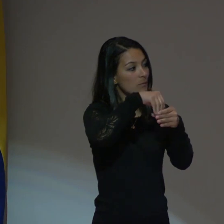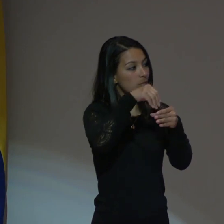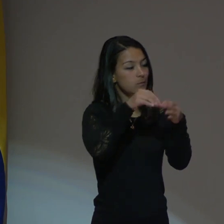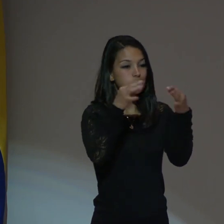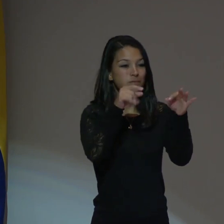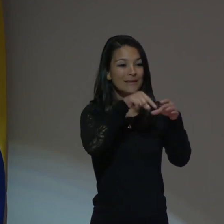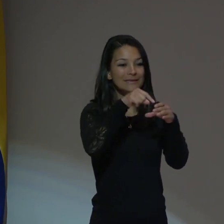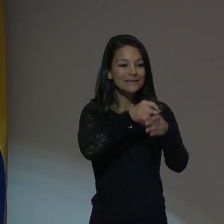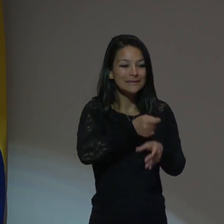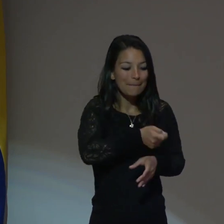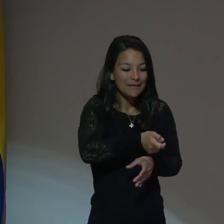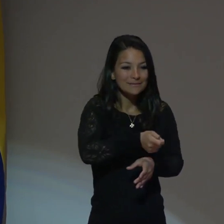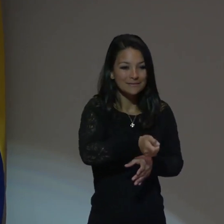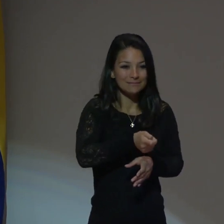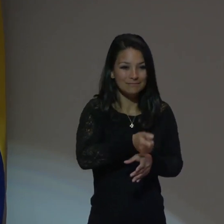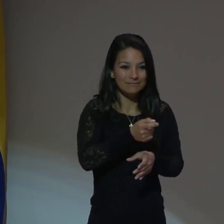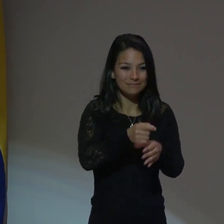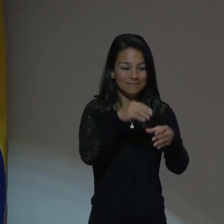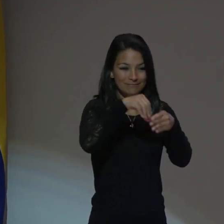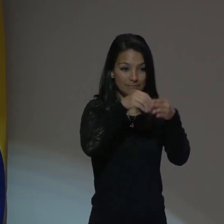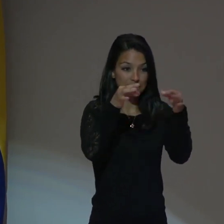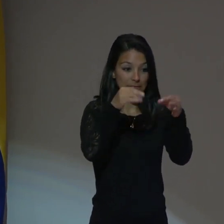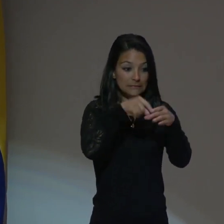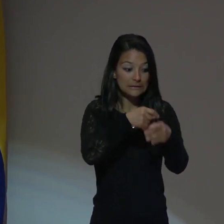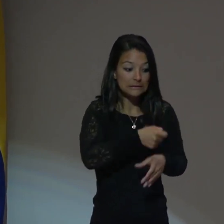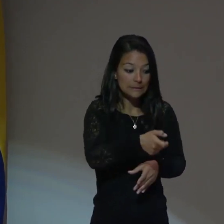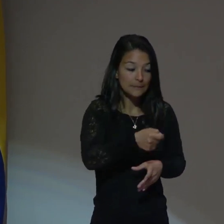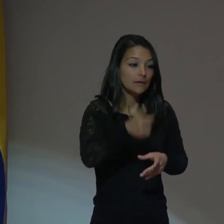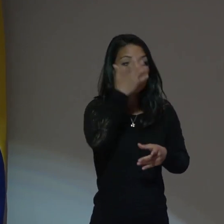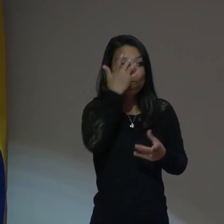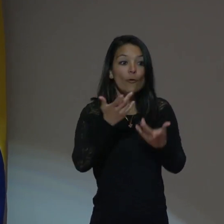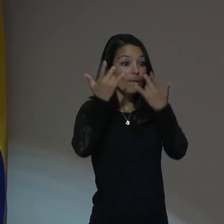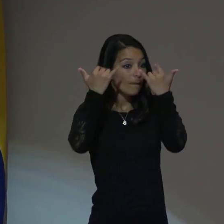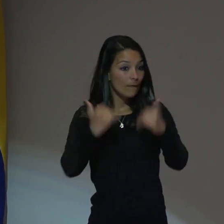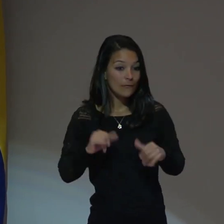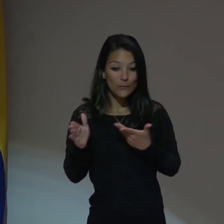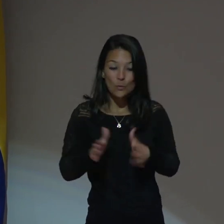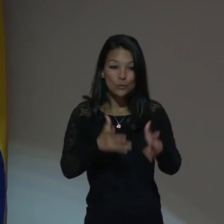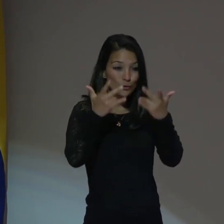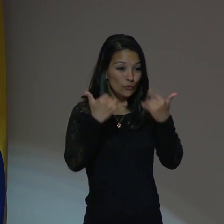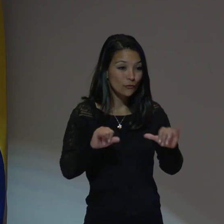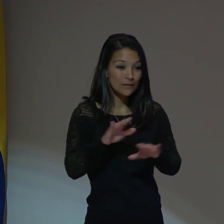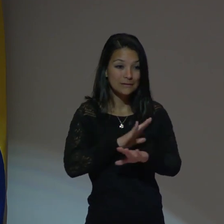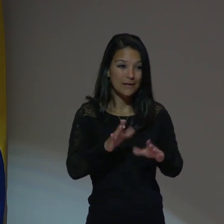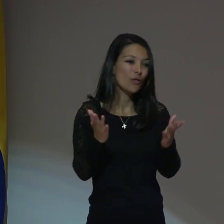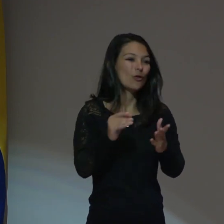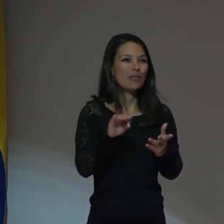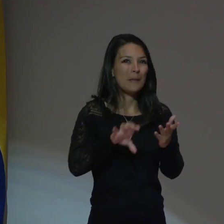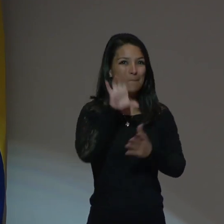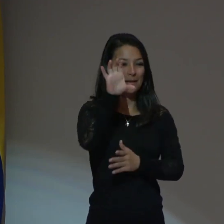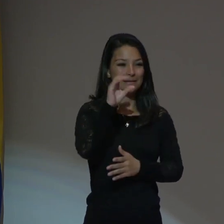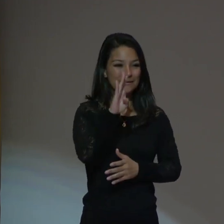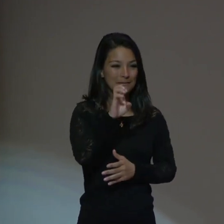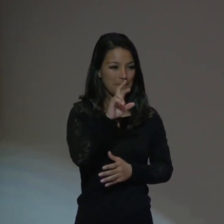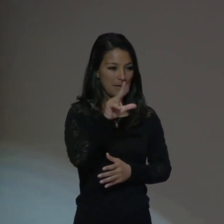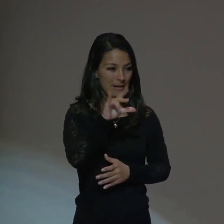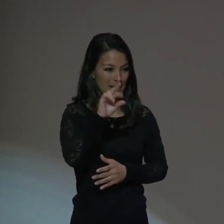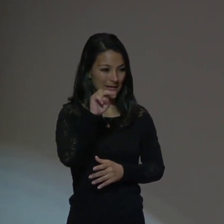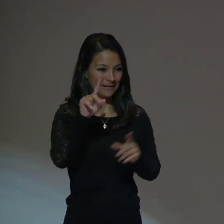semillas, porque cuando terminamos los cursos en Berlín, de Cultura de Paz,